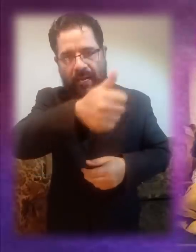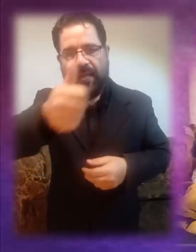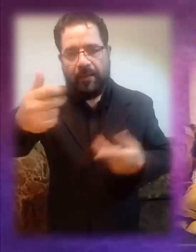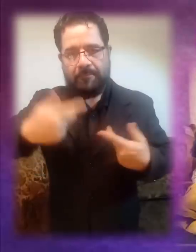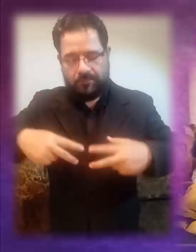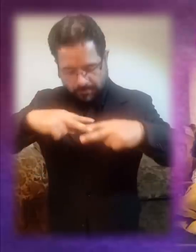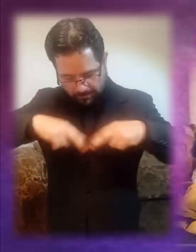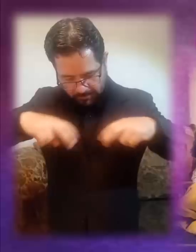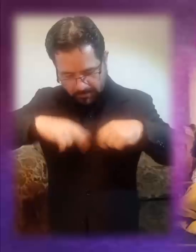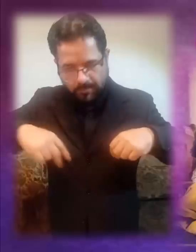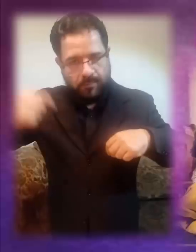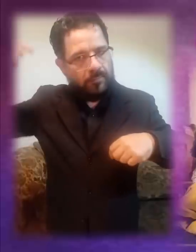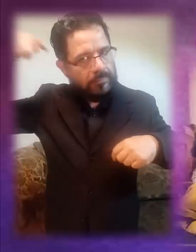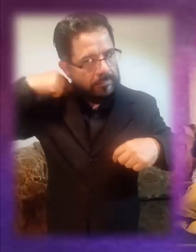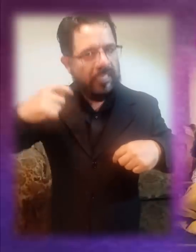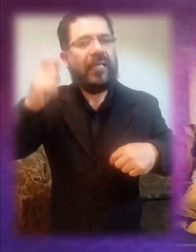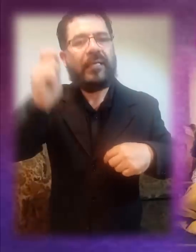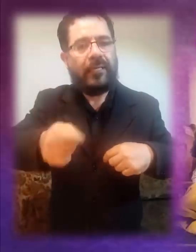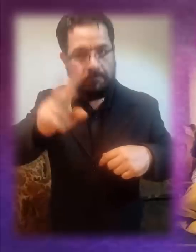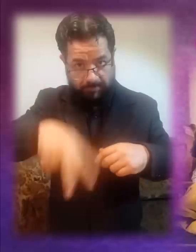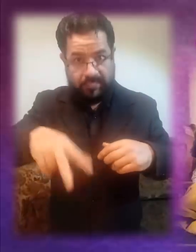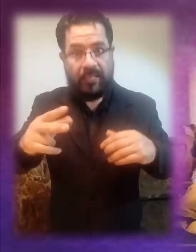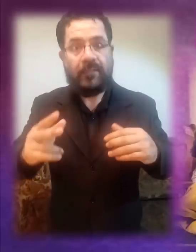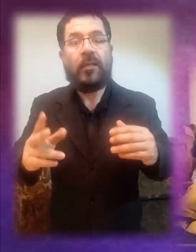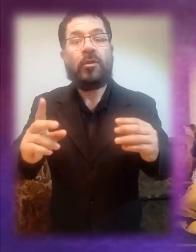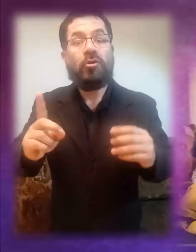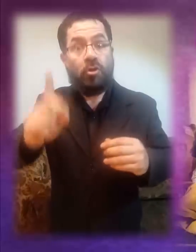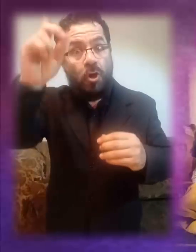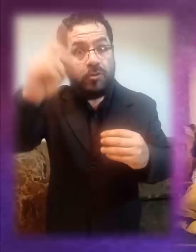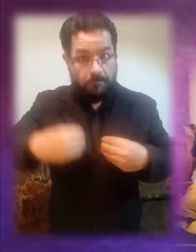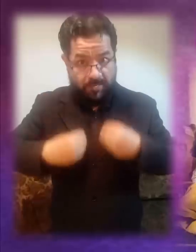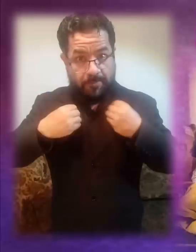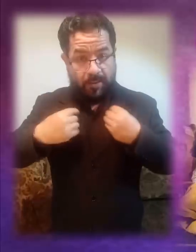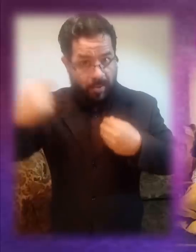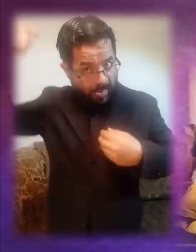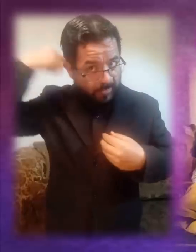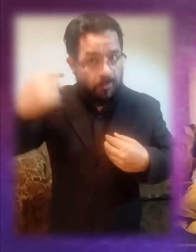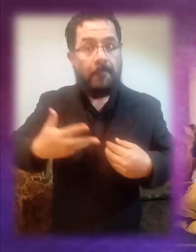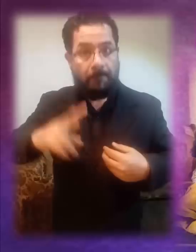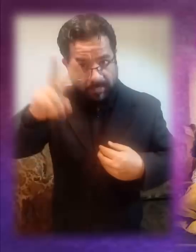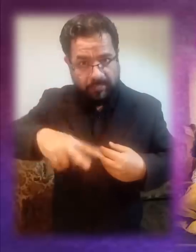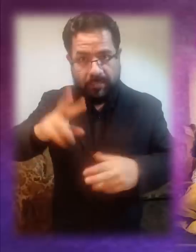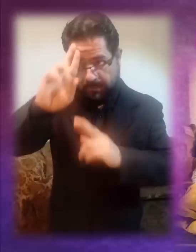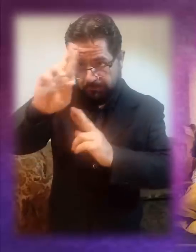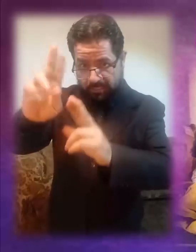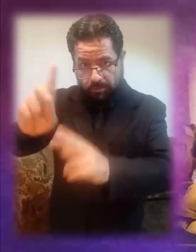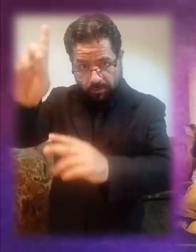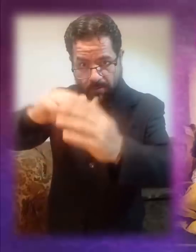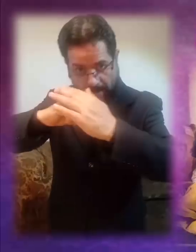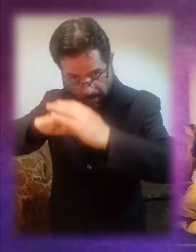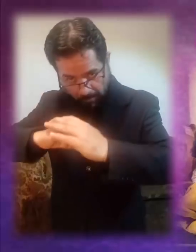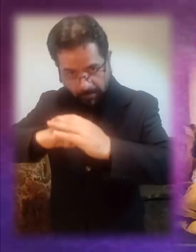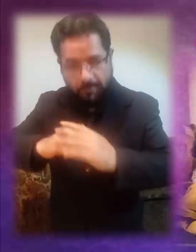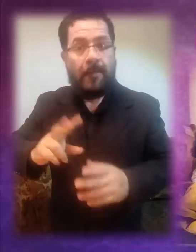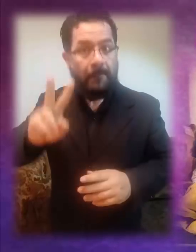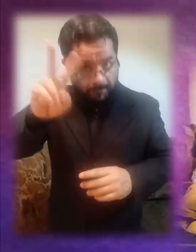interior de cada uno de nosotros se ha convertido en un santuario para Dios, donde se adora en justicia y en verdad,